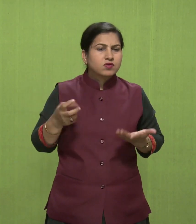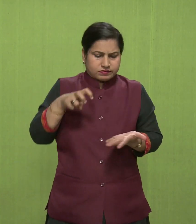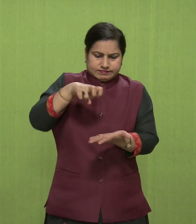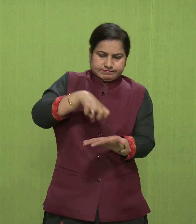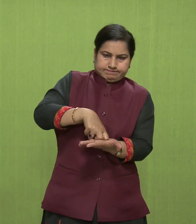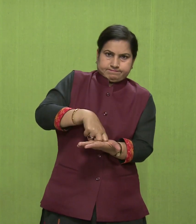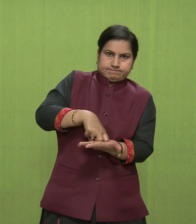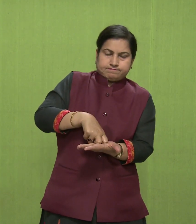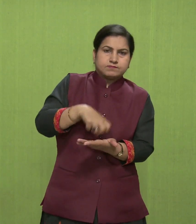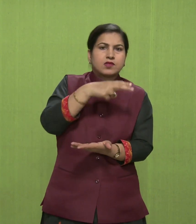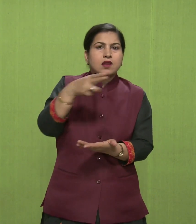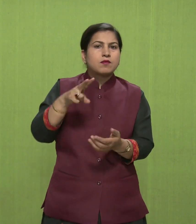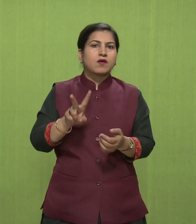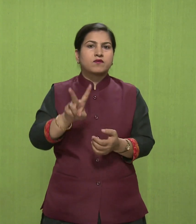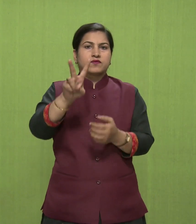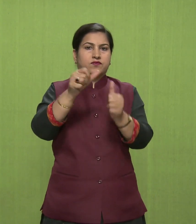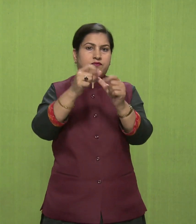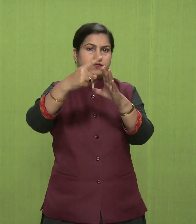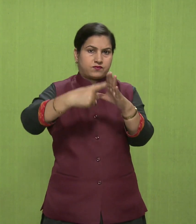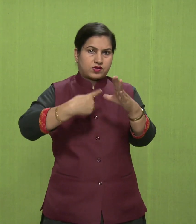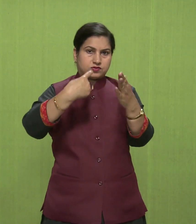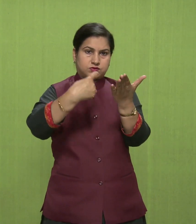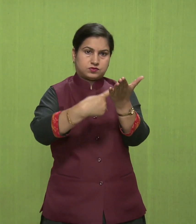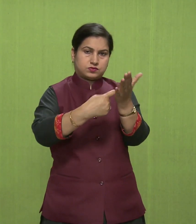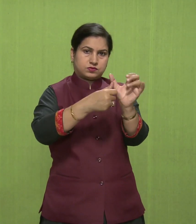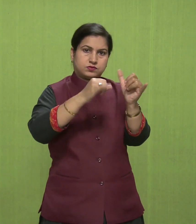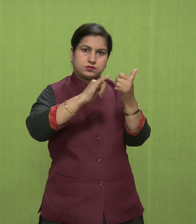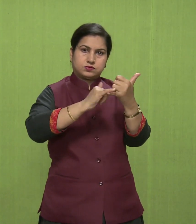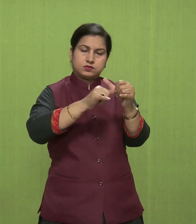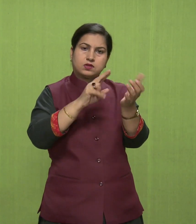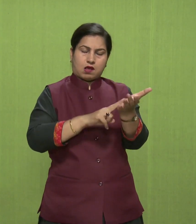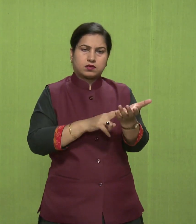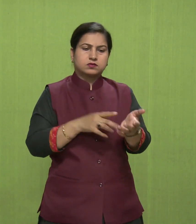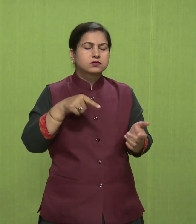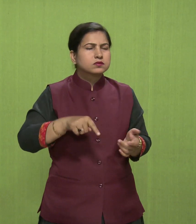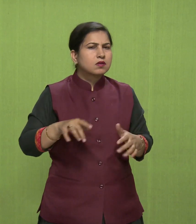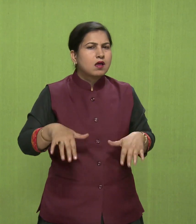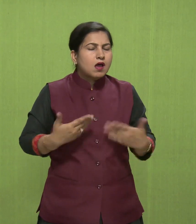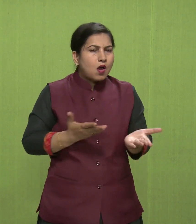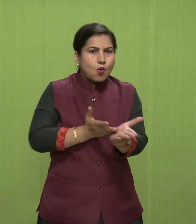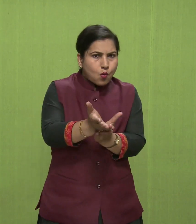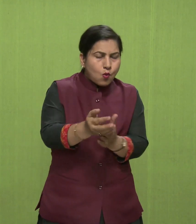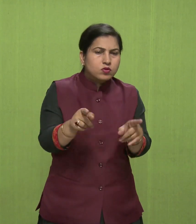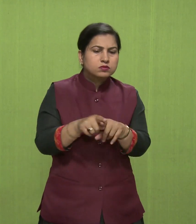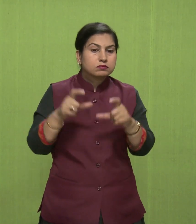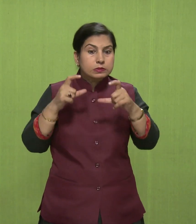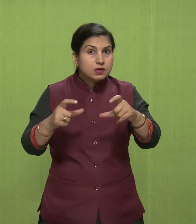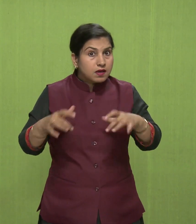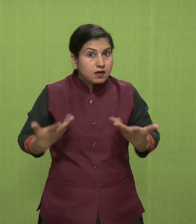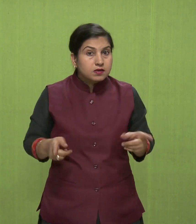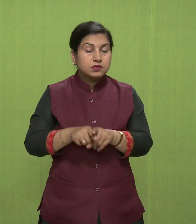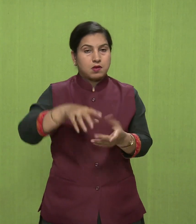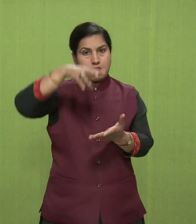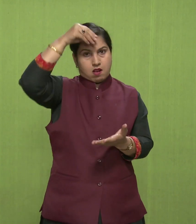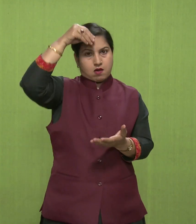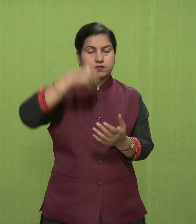में, वज्जरासन की विधी, उसकी सावधानिया और उससे होने वाले लाव के बारे में, सबसे